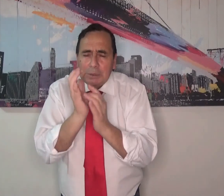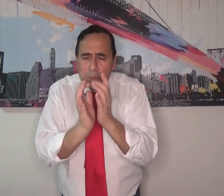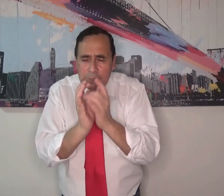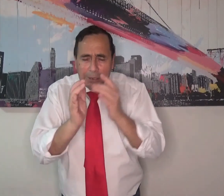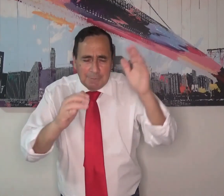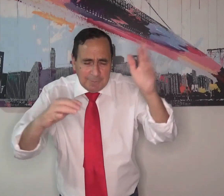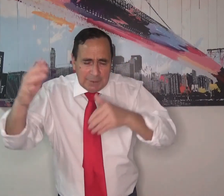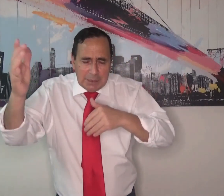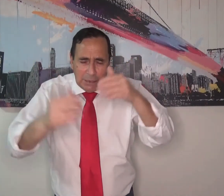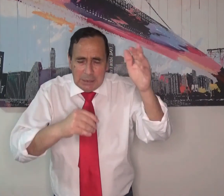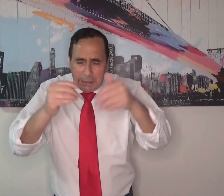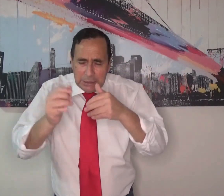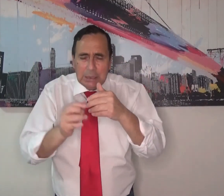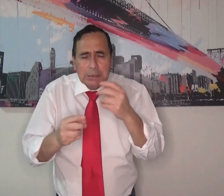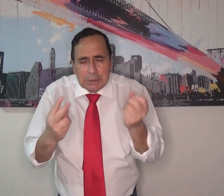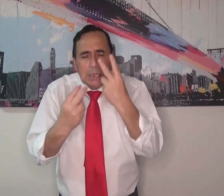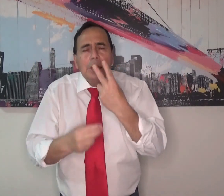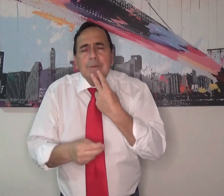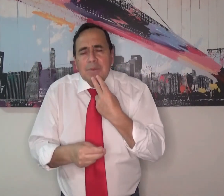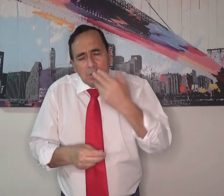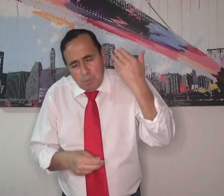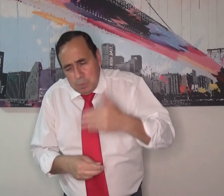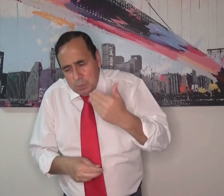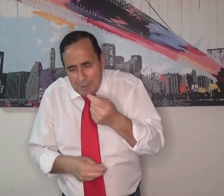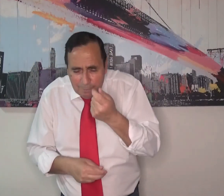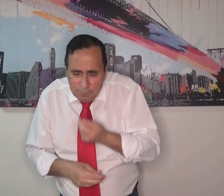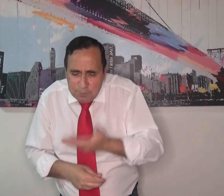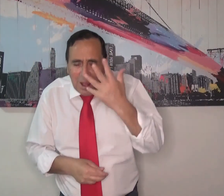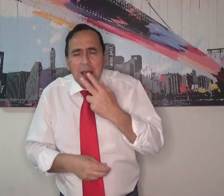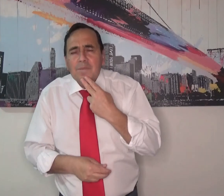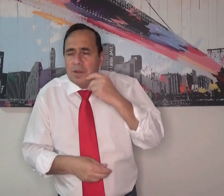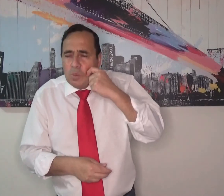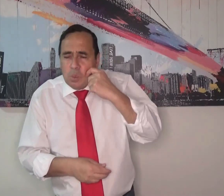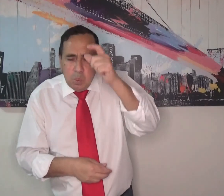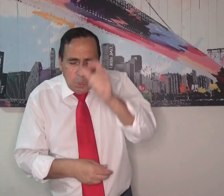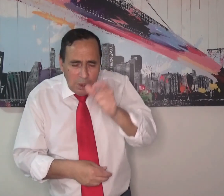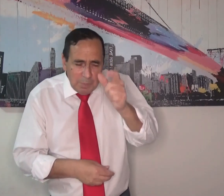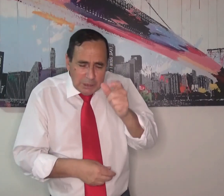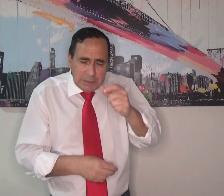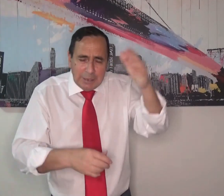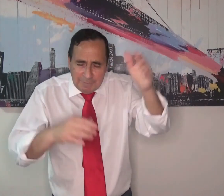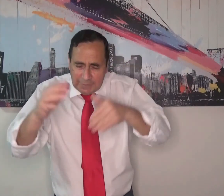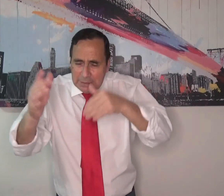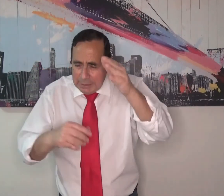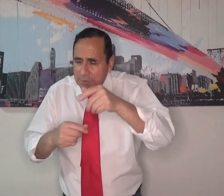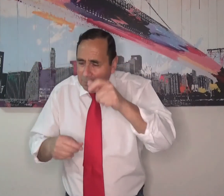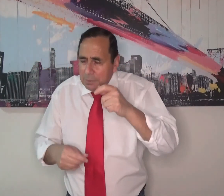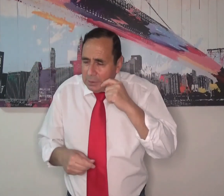Te pedimos perdón por todo lo que hemos hecho, pero también te pedimos por nuestros amigos, las personas que son importantes para